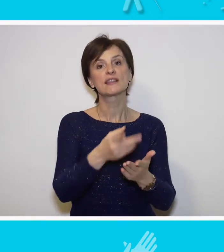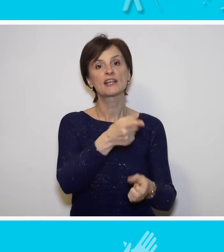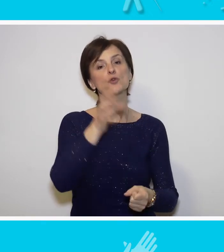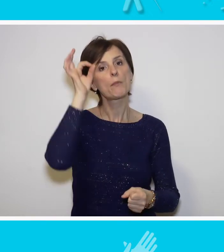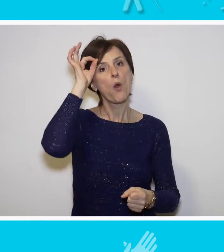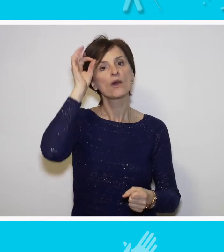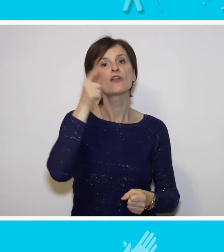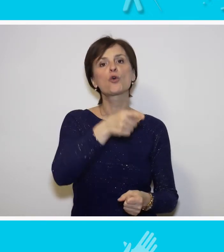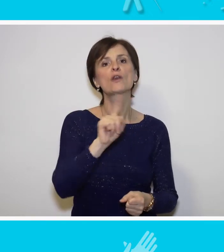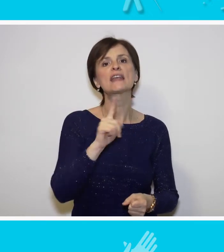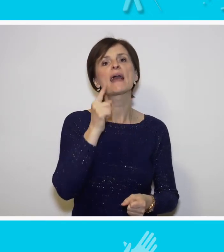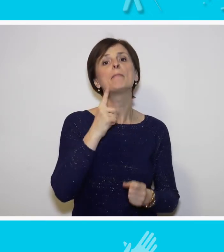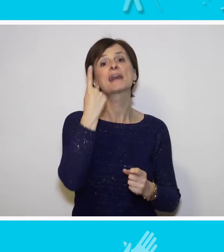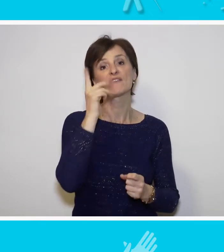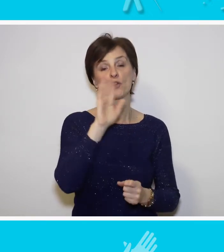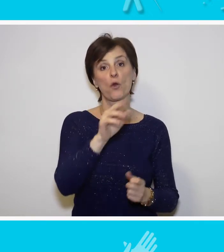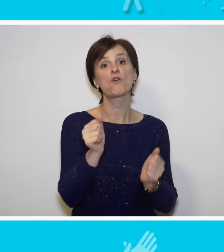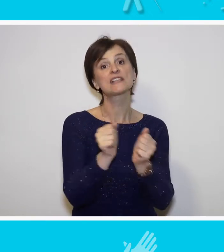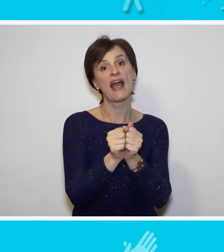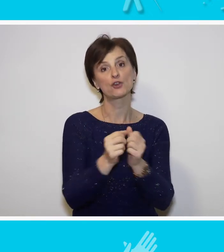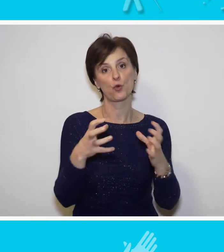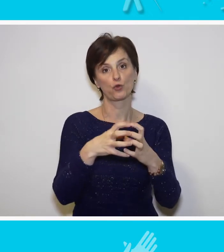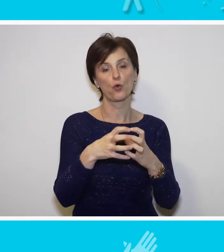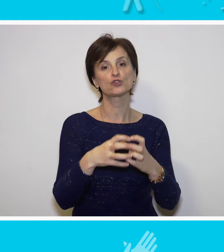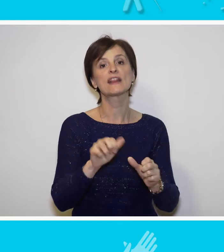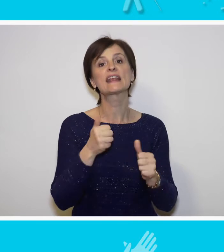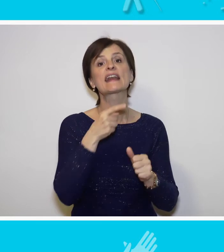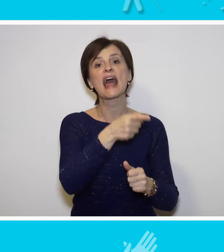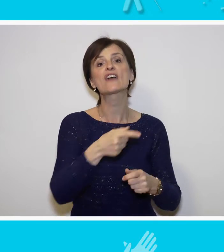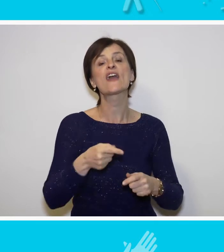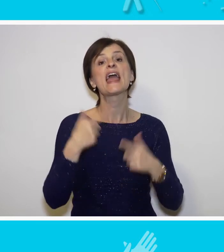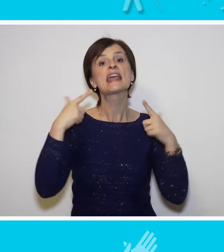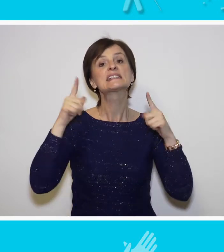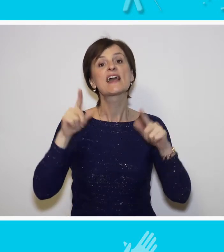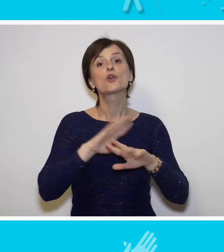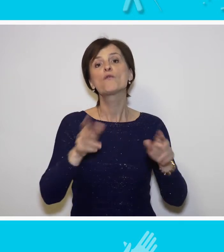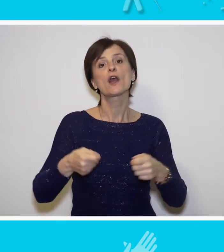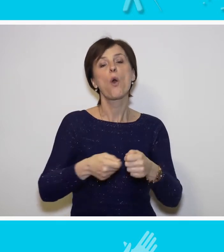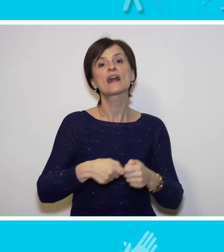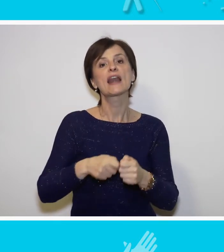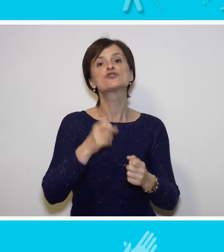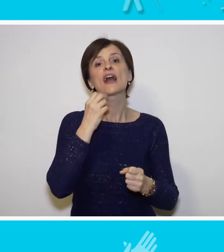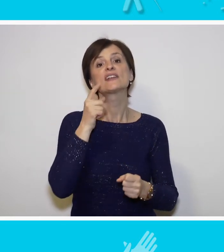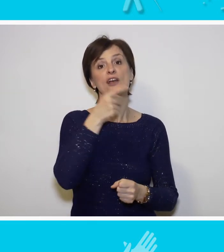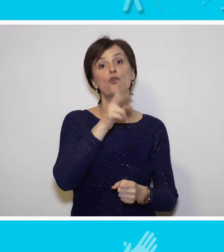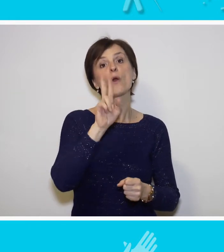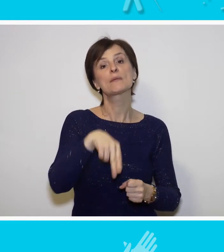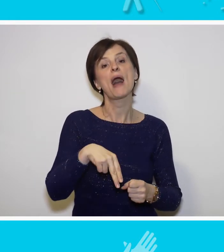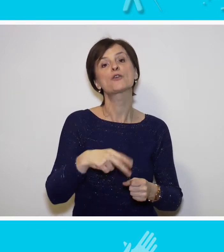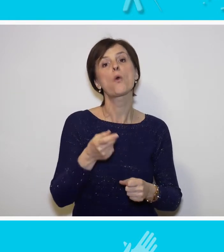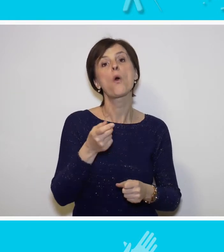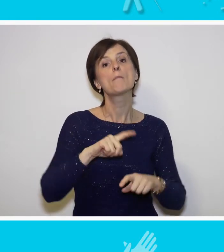Beograd, a to nije njihovo prvo zajedničko druženje, jer slične izlete organizuju uvek kad za to imaju